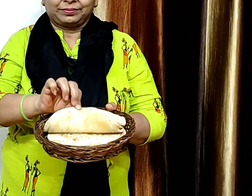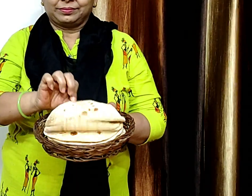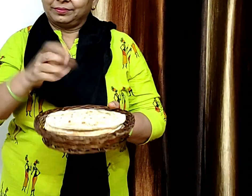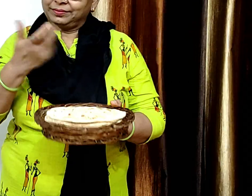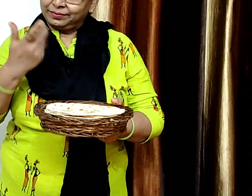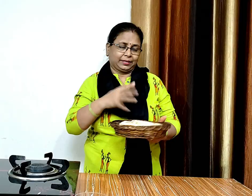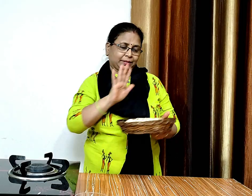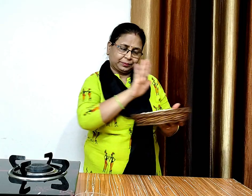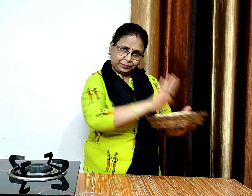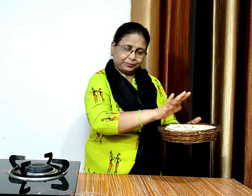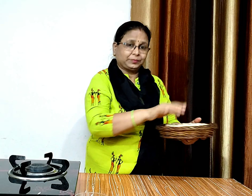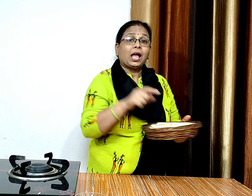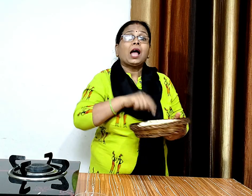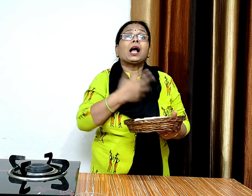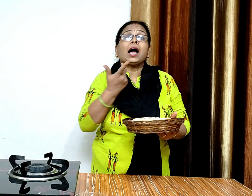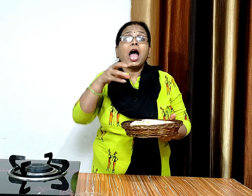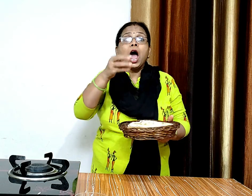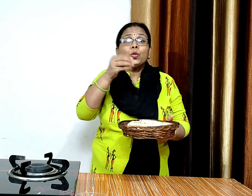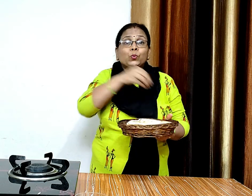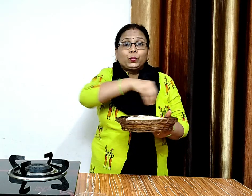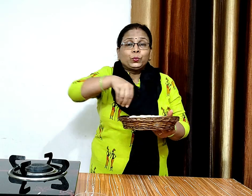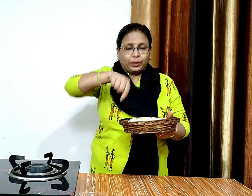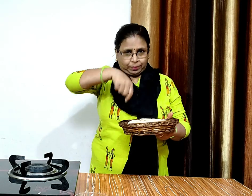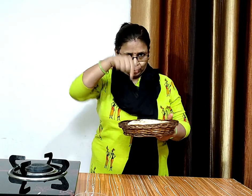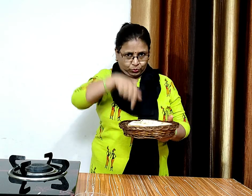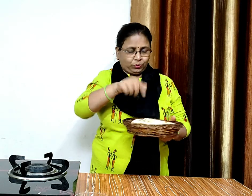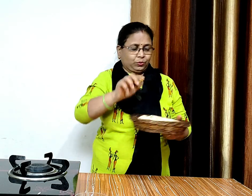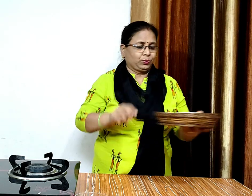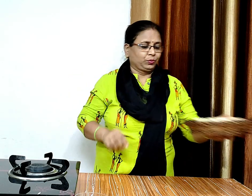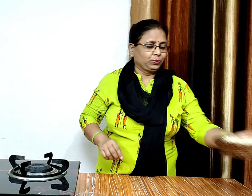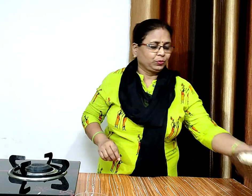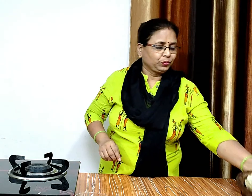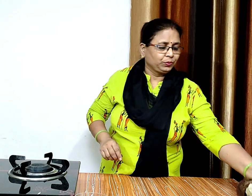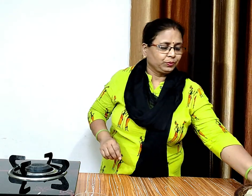अब इसकी फिलिंग बनाएंगे इसके लिए सबसे पहले फ्रेंकी मसाला बनाएंगे